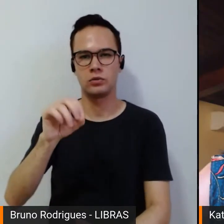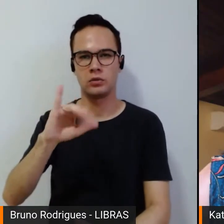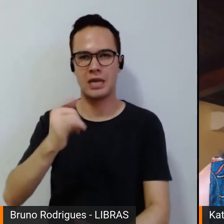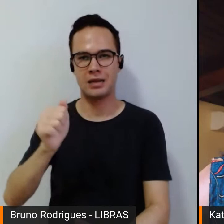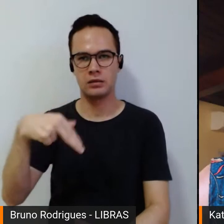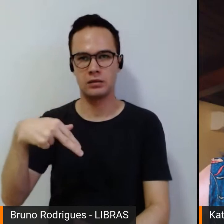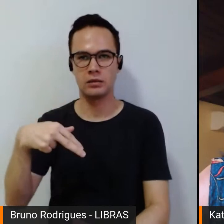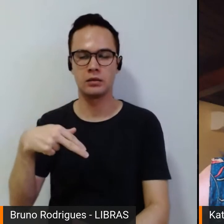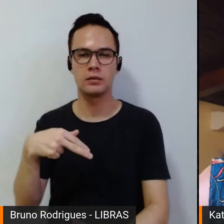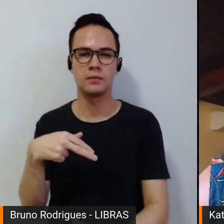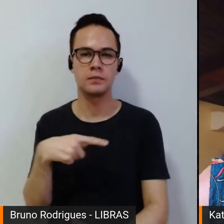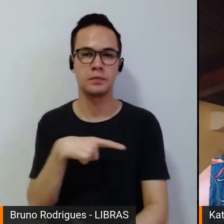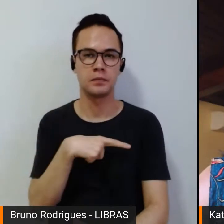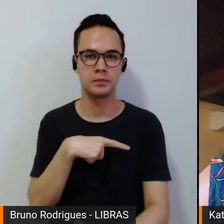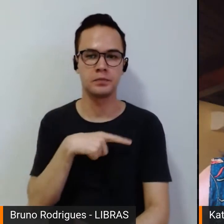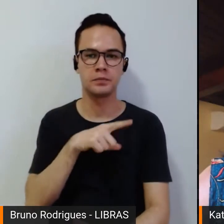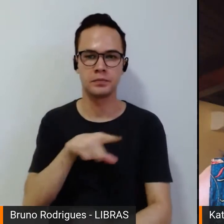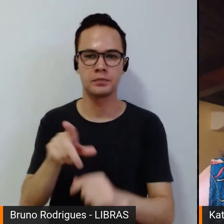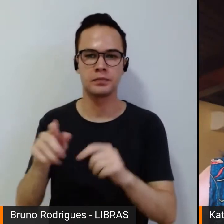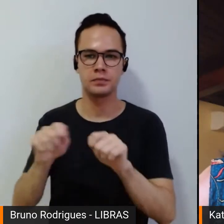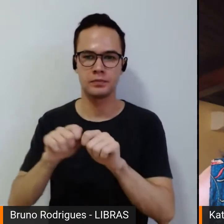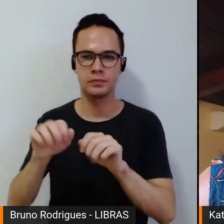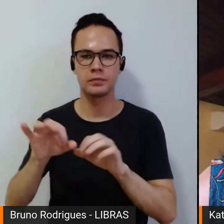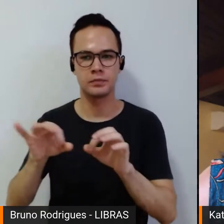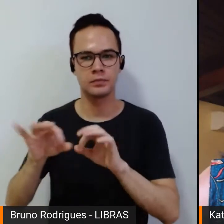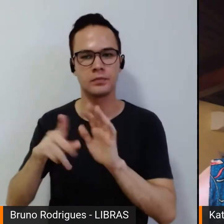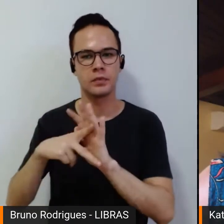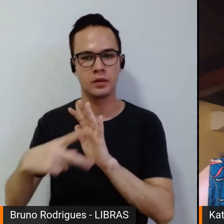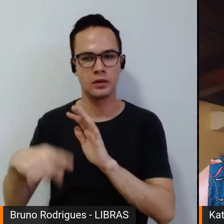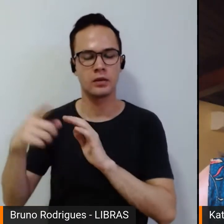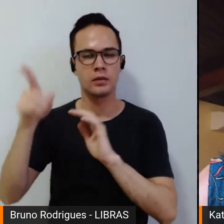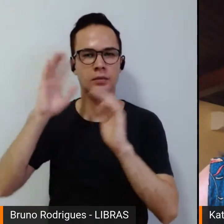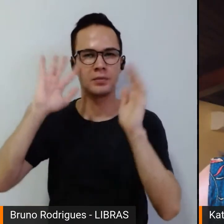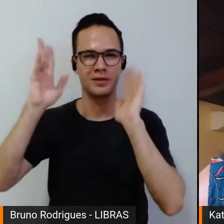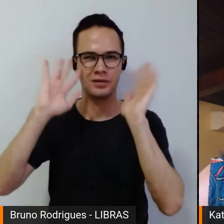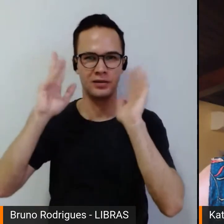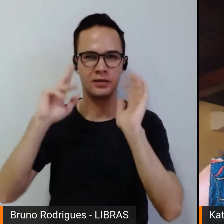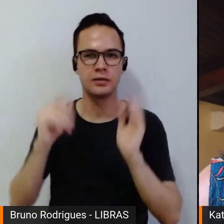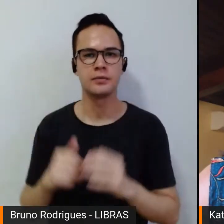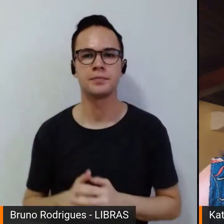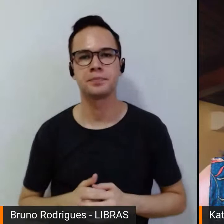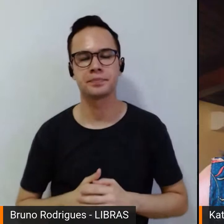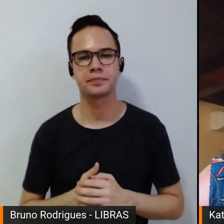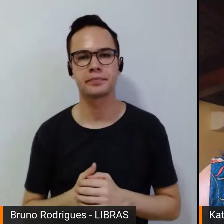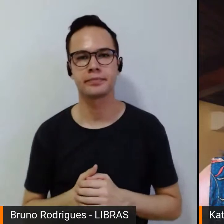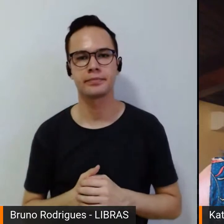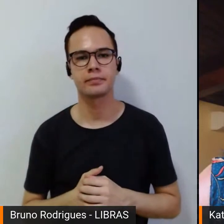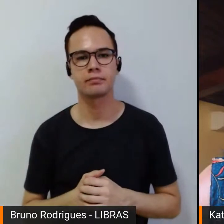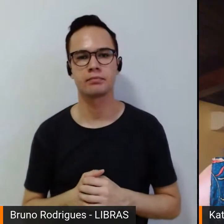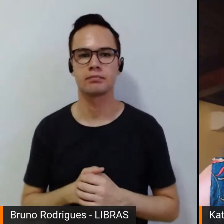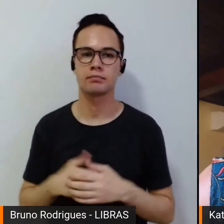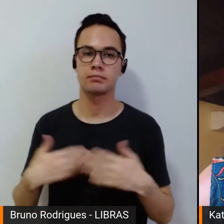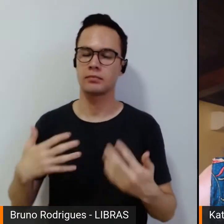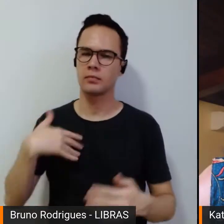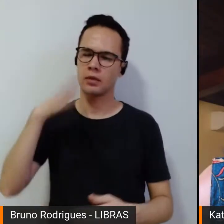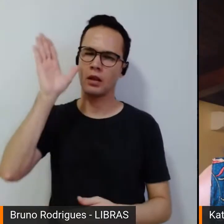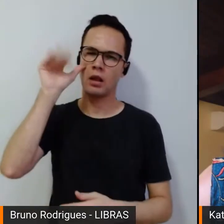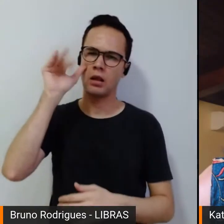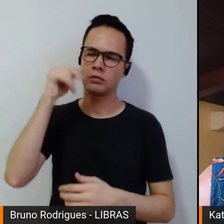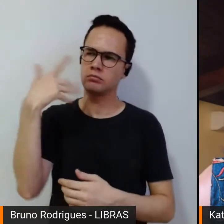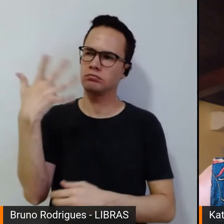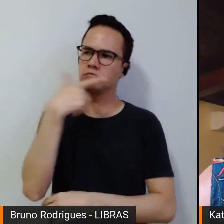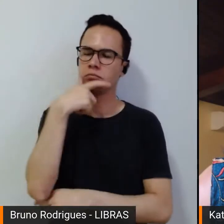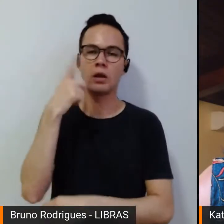das estruturas antropológicas do imaginário. E foi muito curioso porque